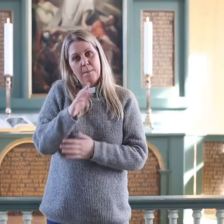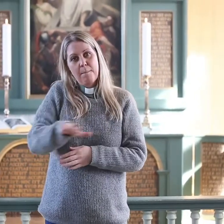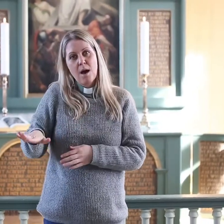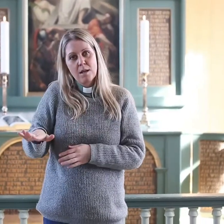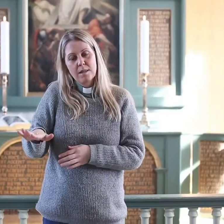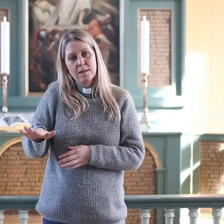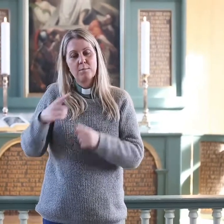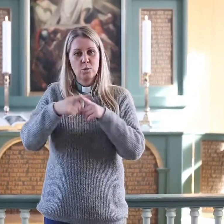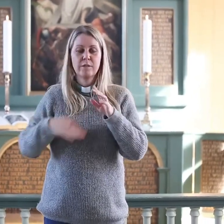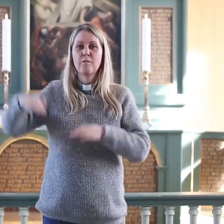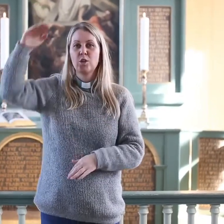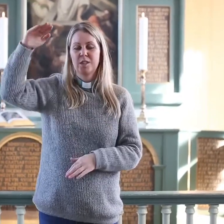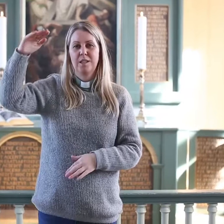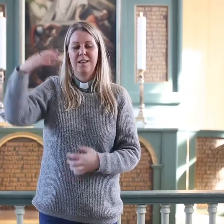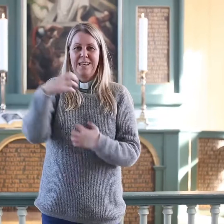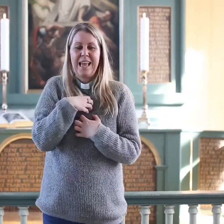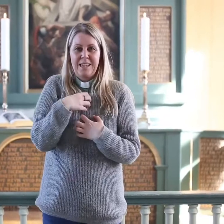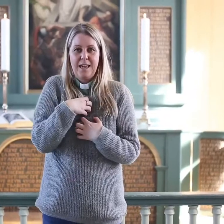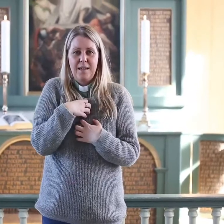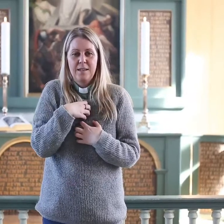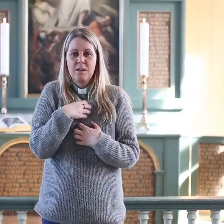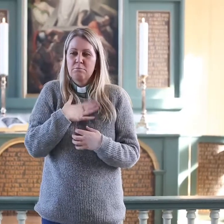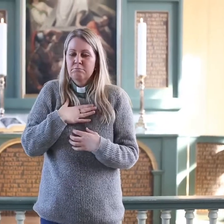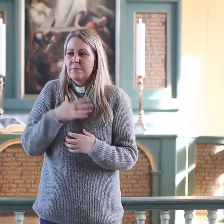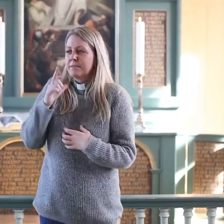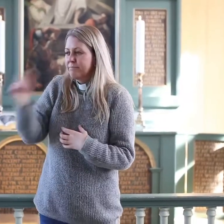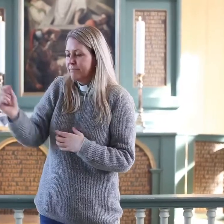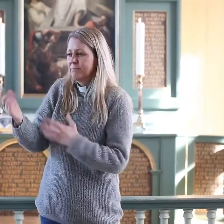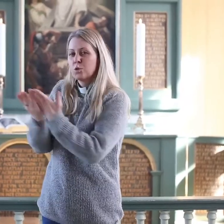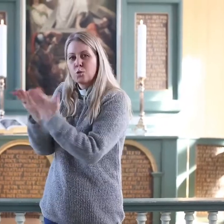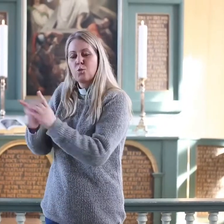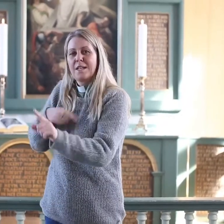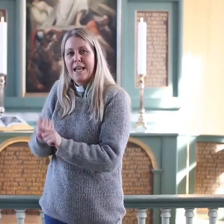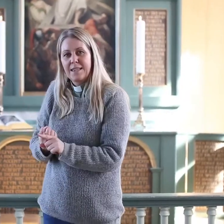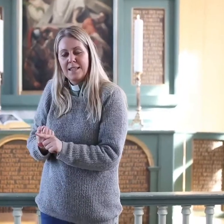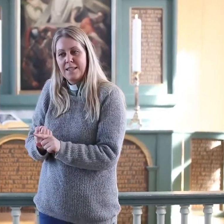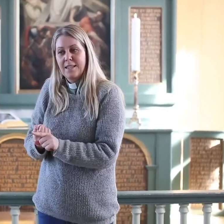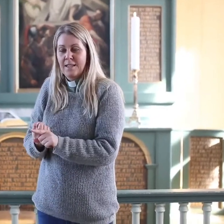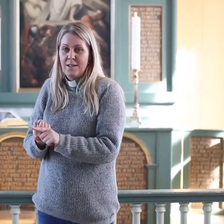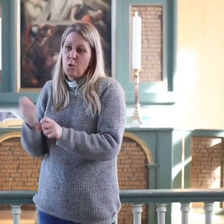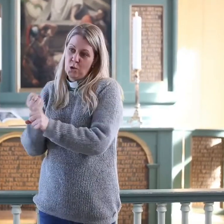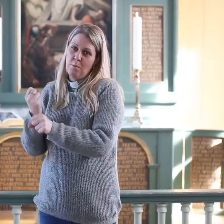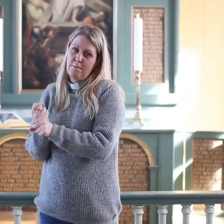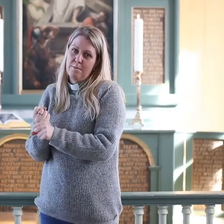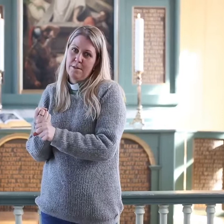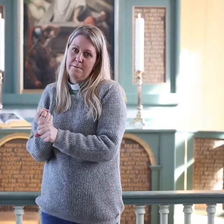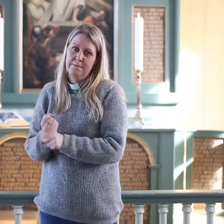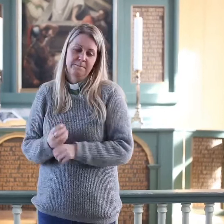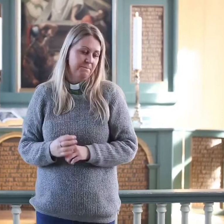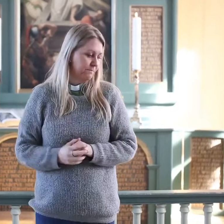Og de barna og voksne som er i en sånn familie, de håper nok ekstra mye på at skolen starter